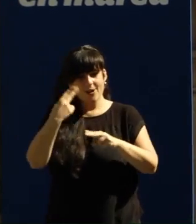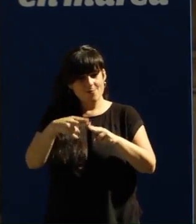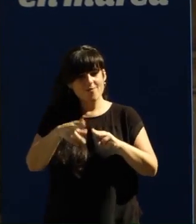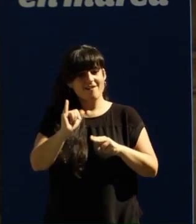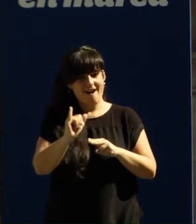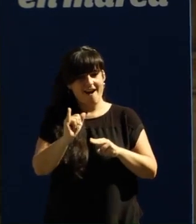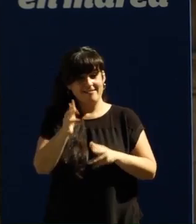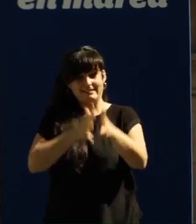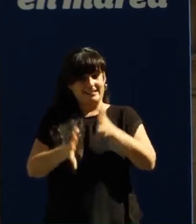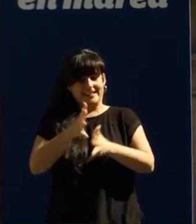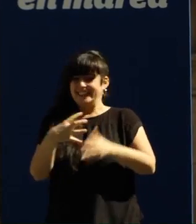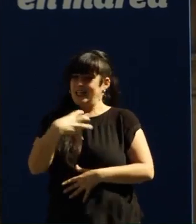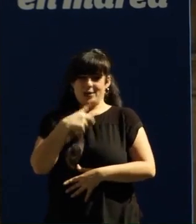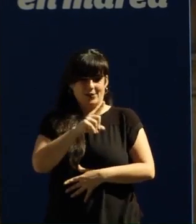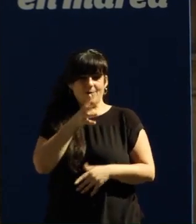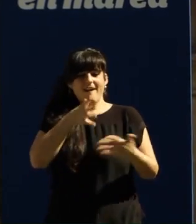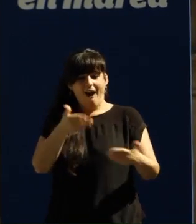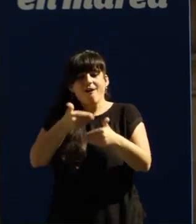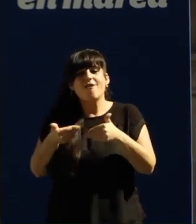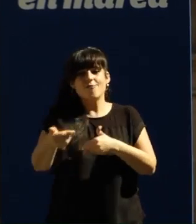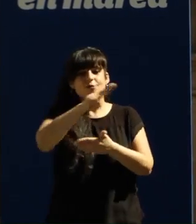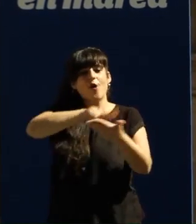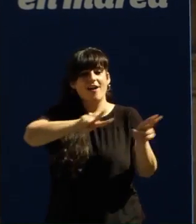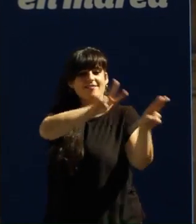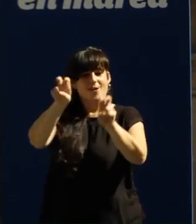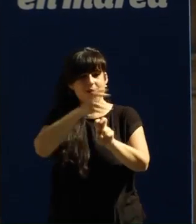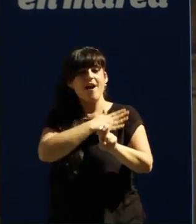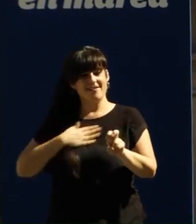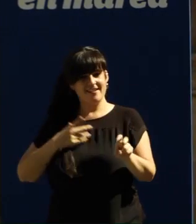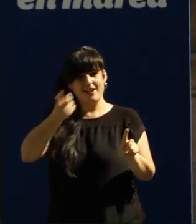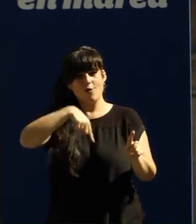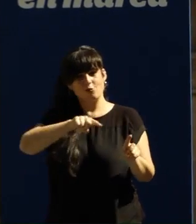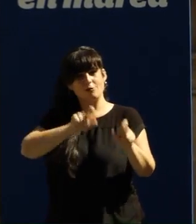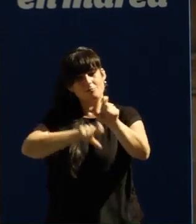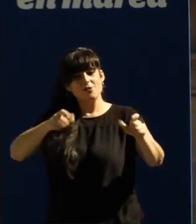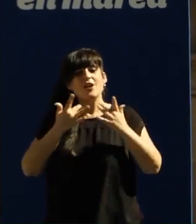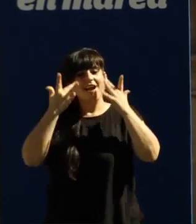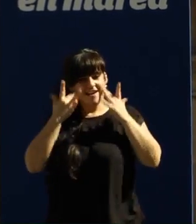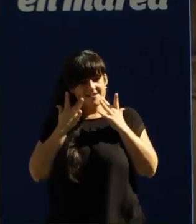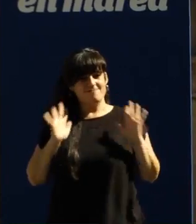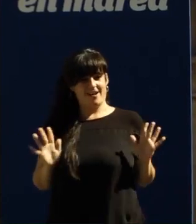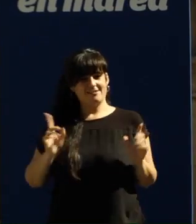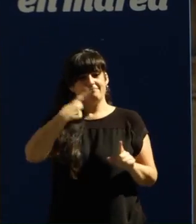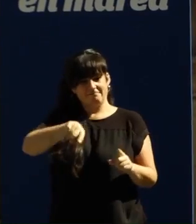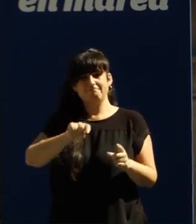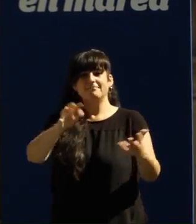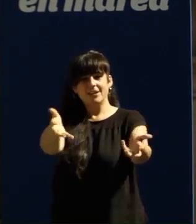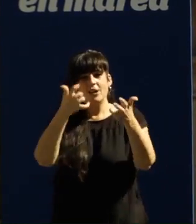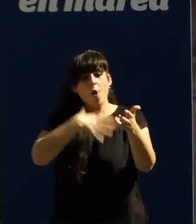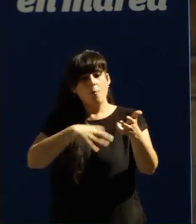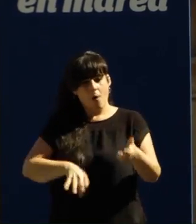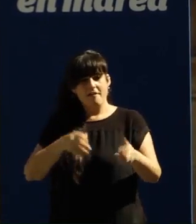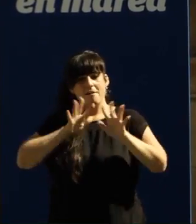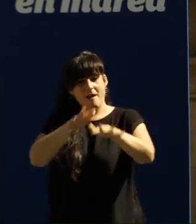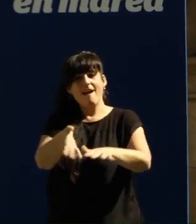é irreversible hai unha Galicia nova que ven adiante que a xente decente estamos a facer historia adiante que podemos gañar adiante que hai